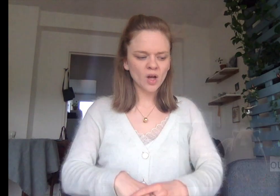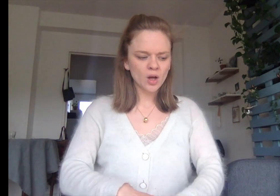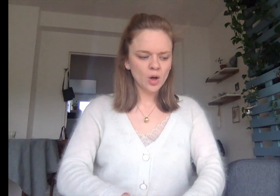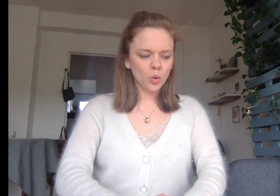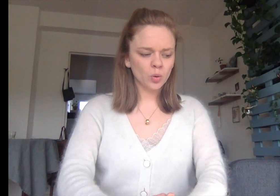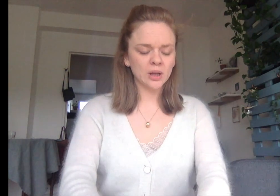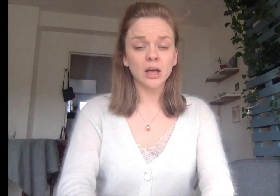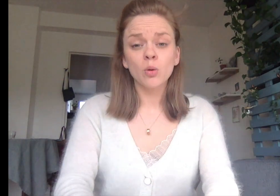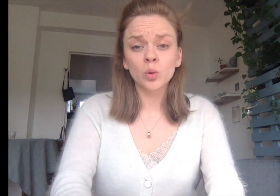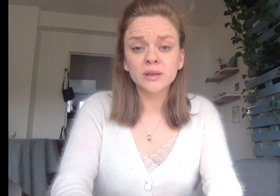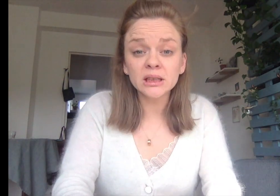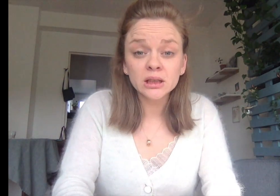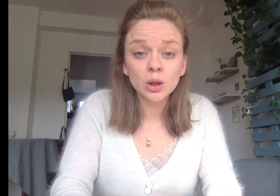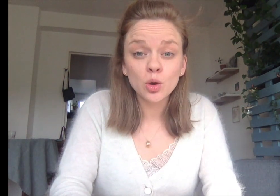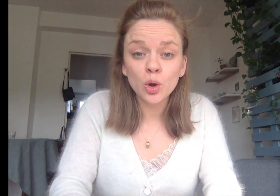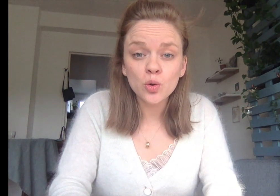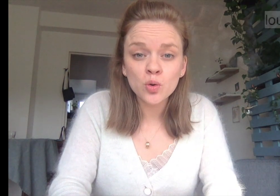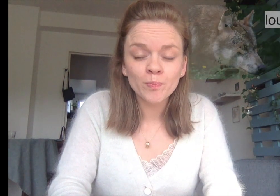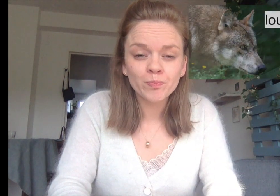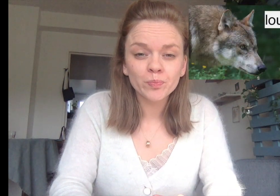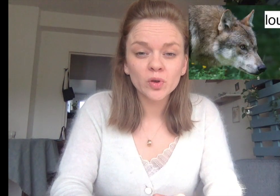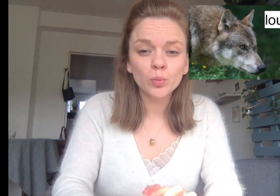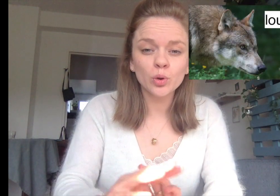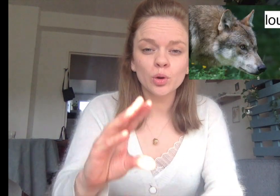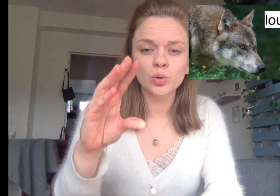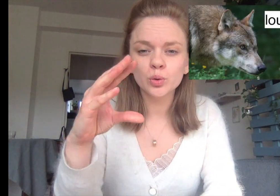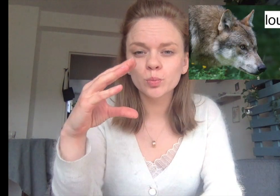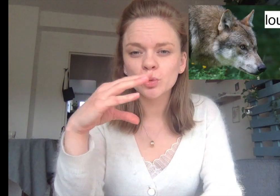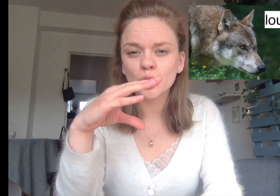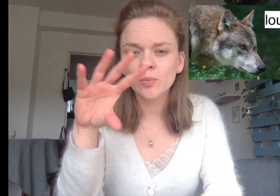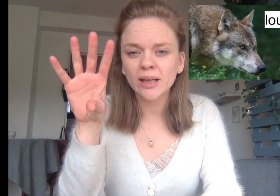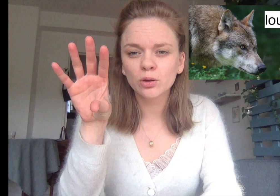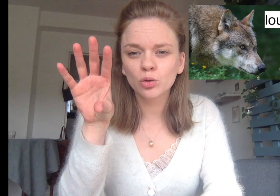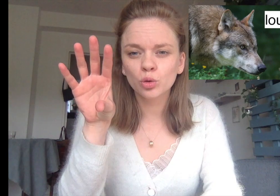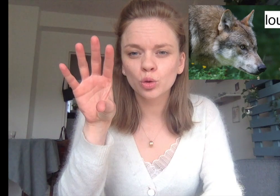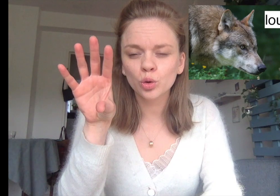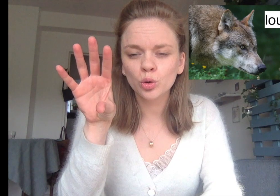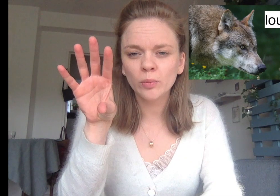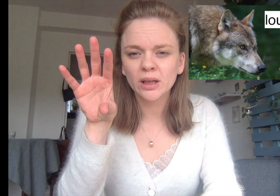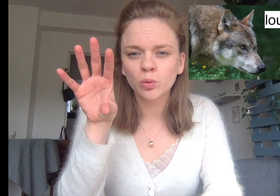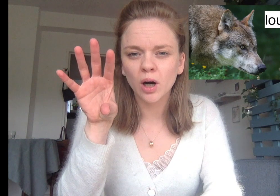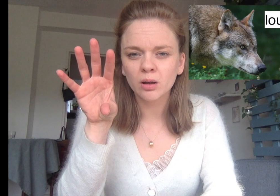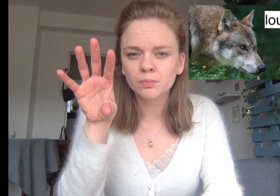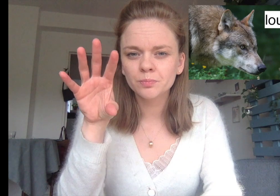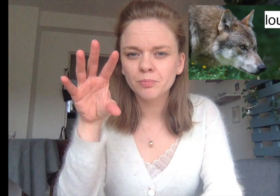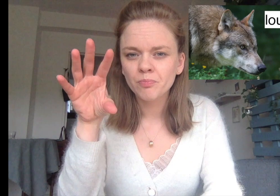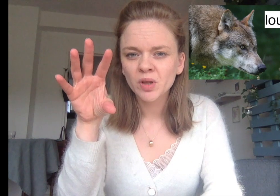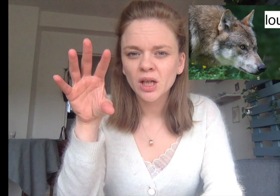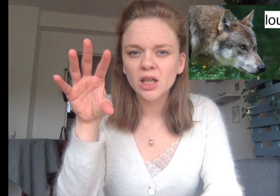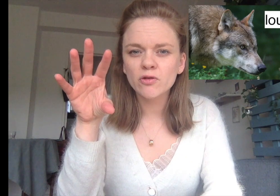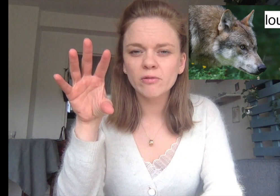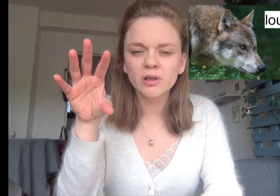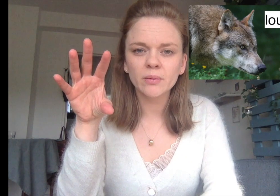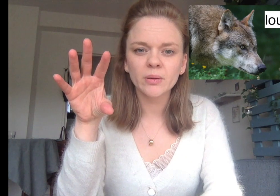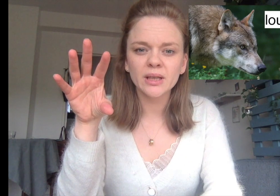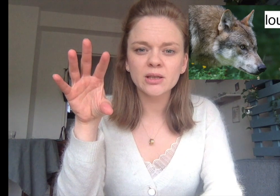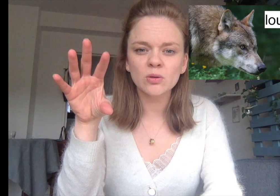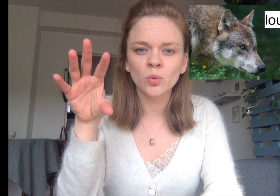On a aussi le loup. Pour le loup, je mets tous mes doigts et je vais venir mimer son